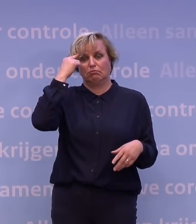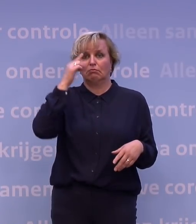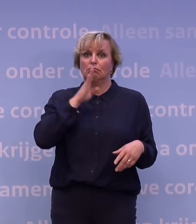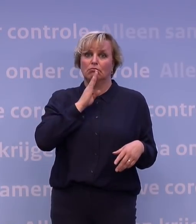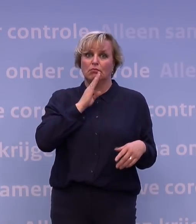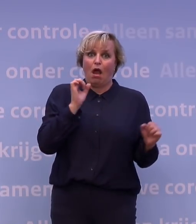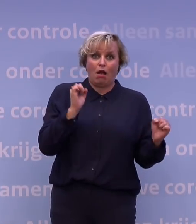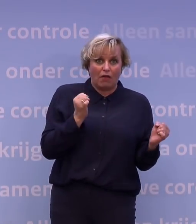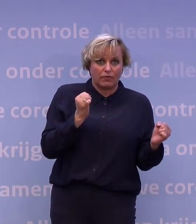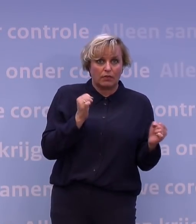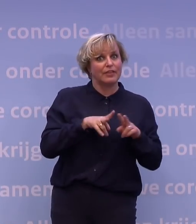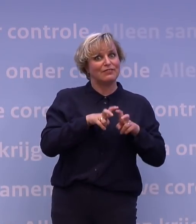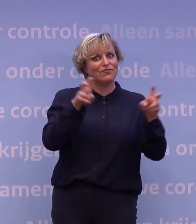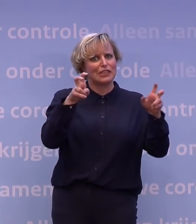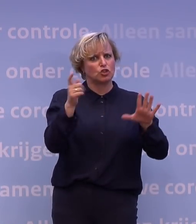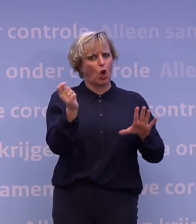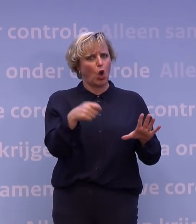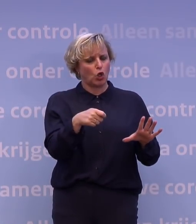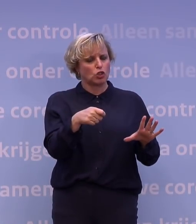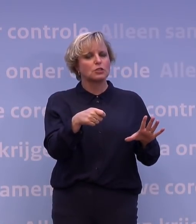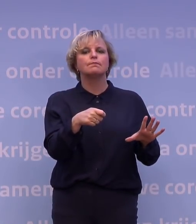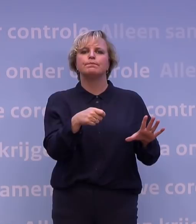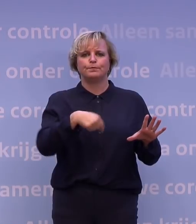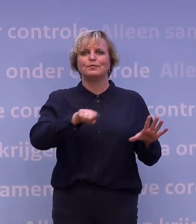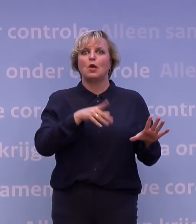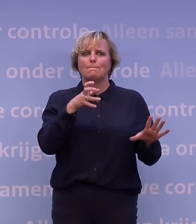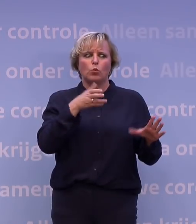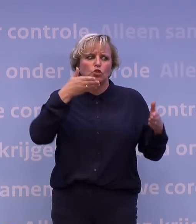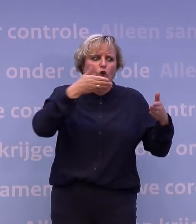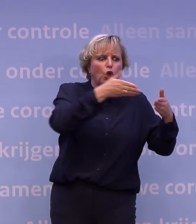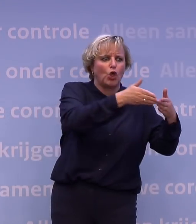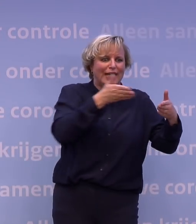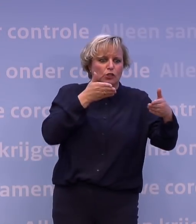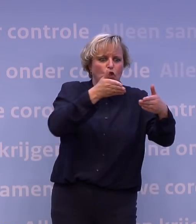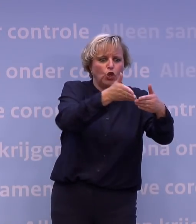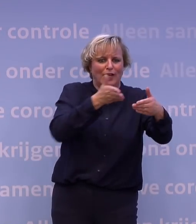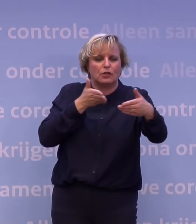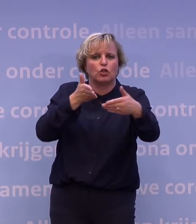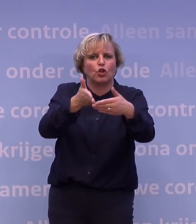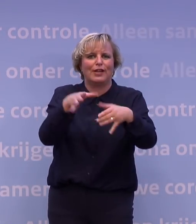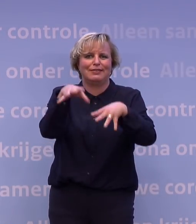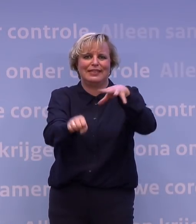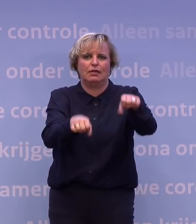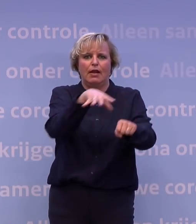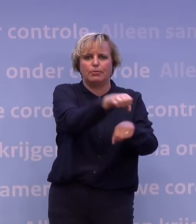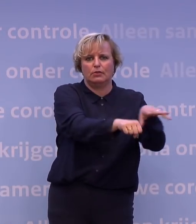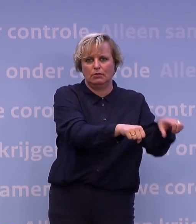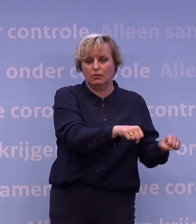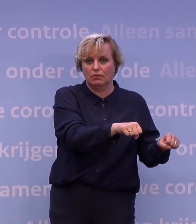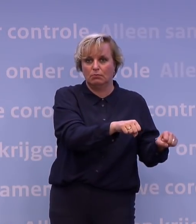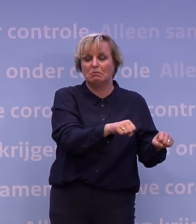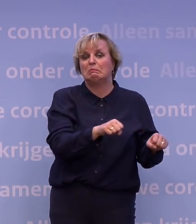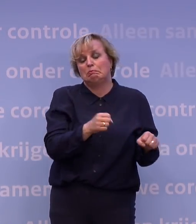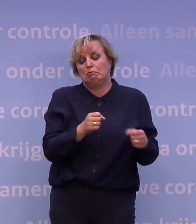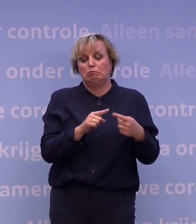het virus het ons toelaat, dat je moet willen om zo gericht mogelijk in te grijpen. Gericht mogelijk in te grijpen via testen, bron- en